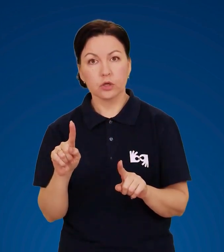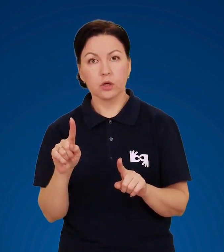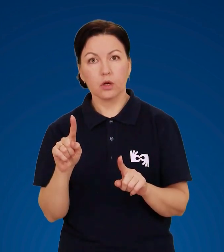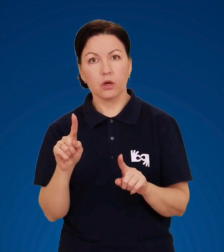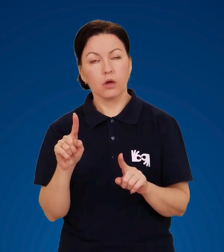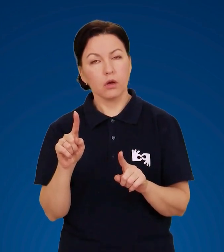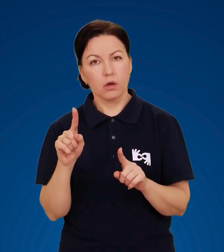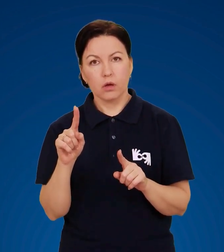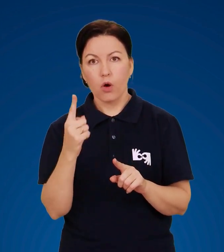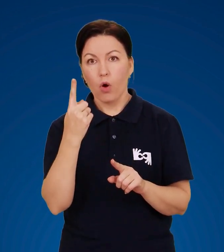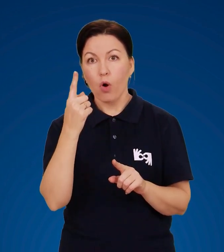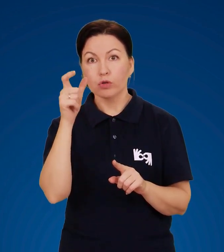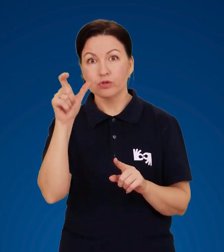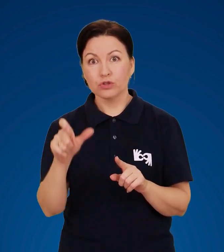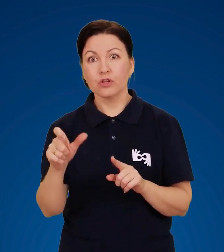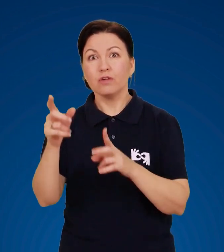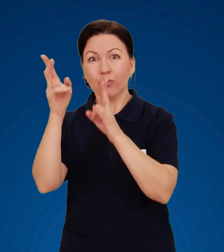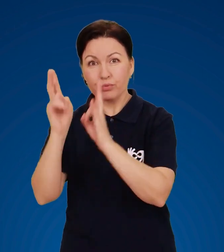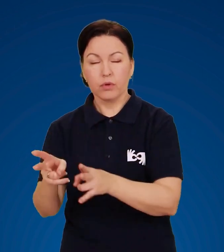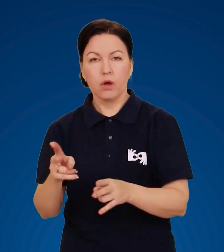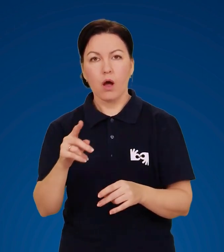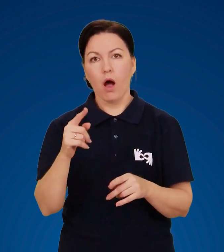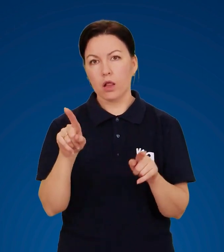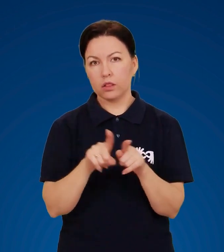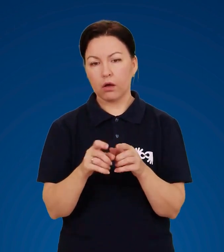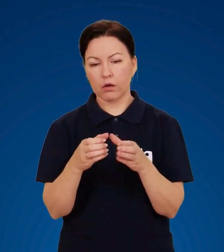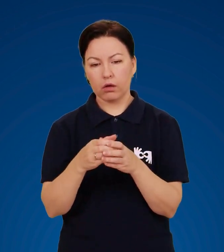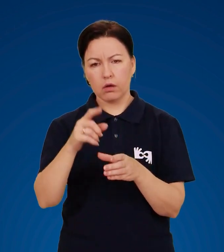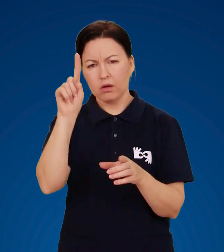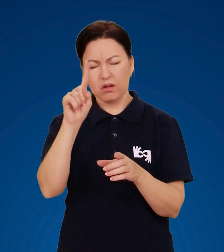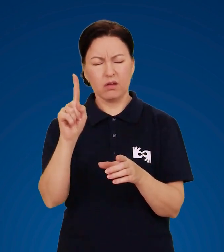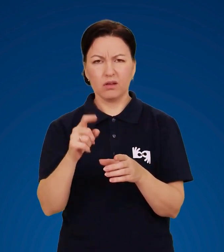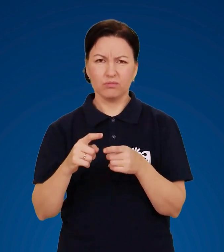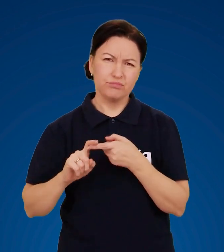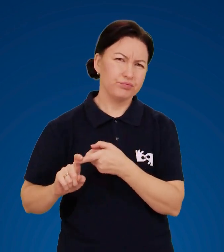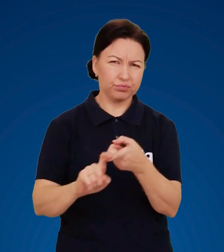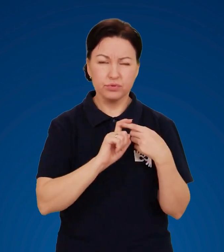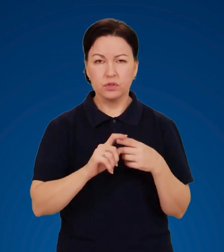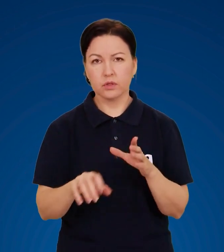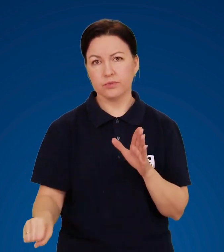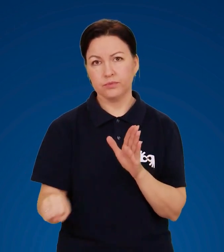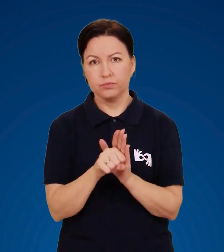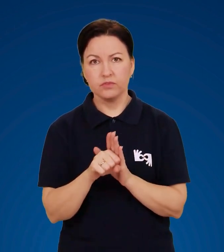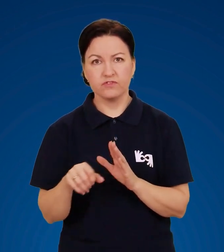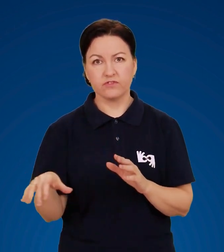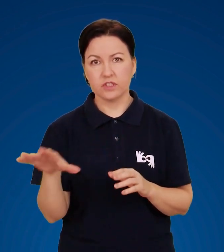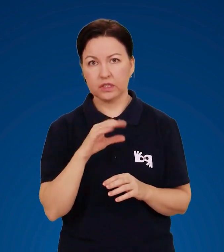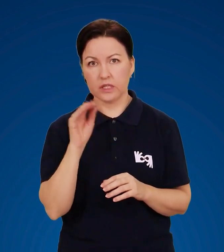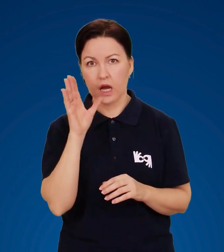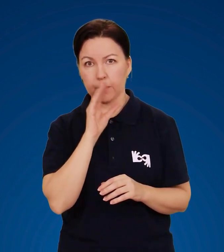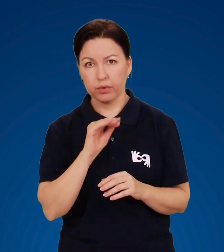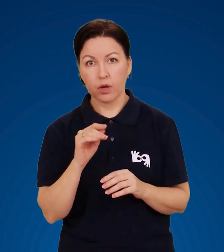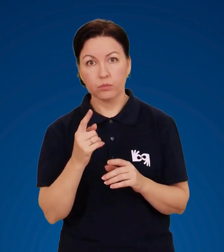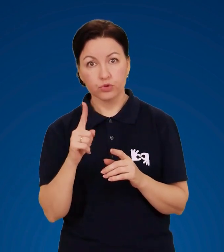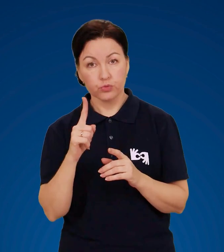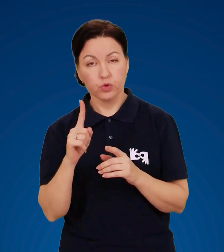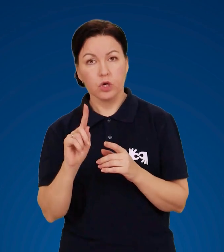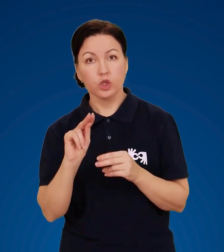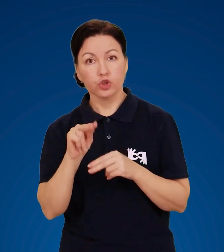блискавкою спричинить трагедію одному, а не всім, бо розряд перебігає через контакт